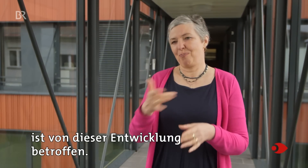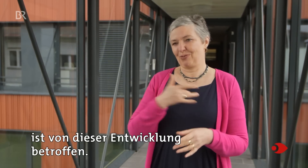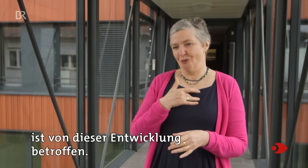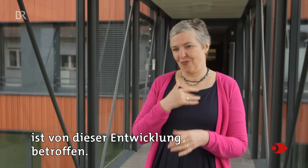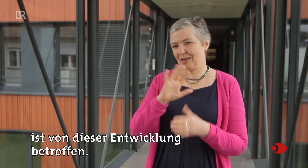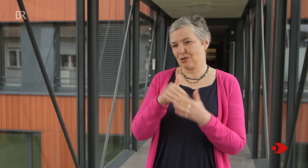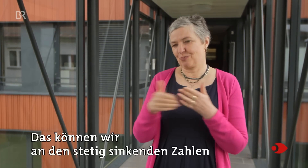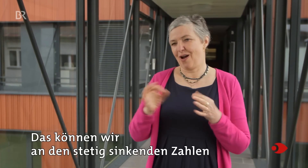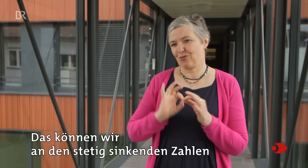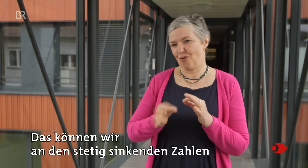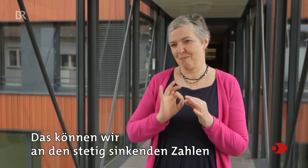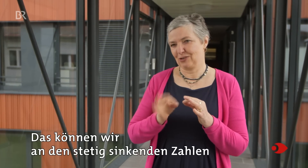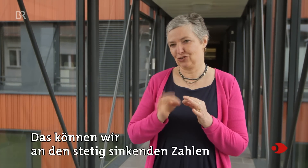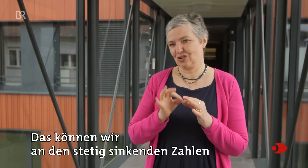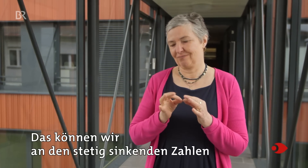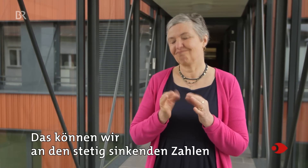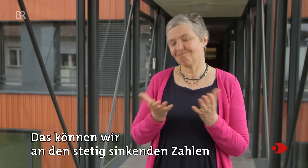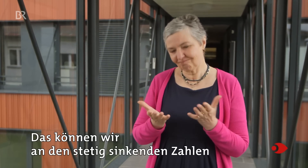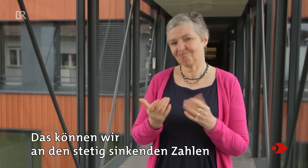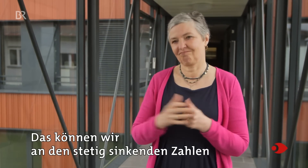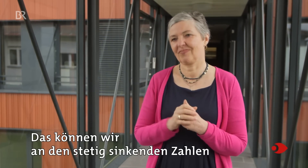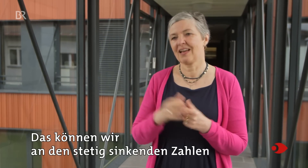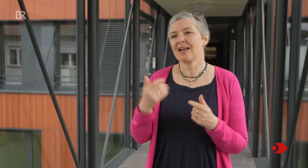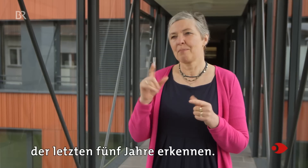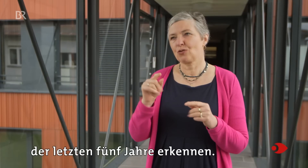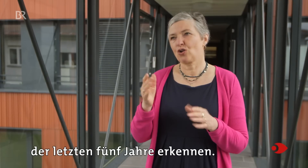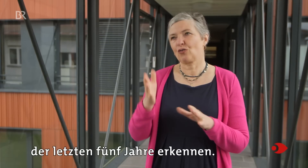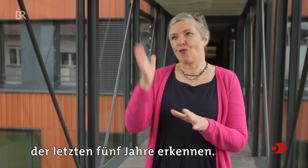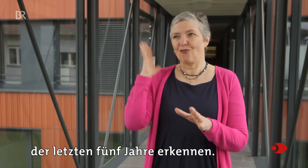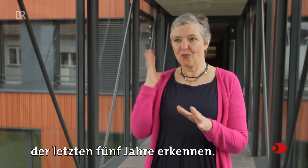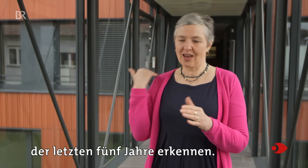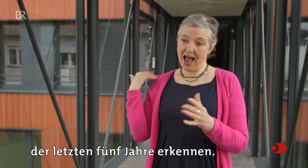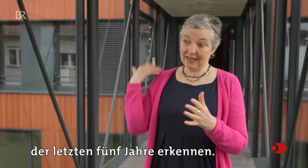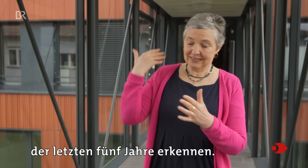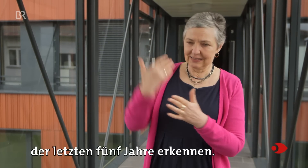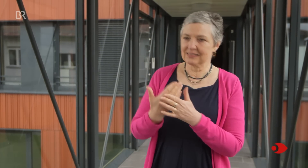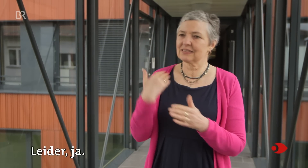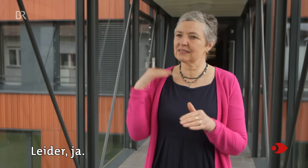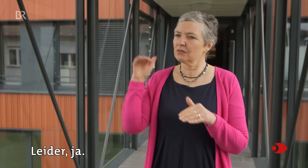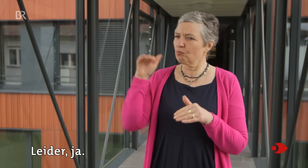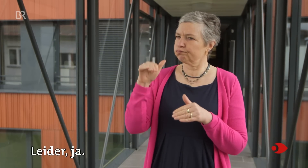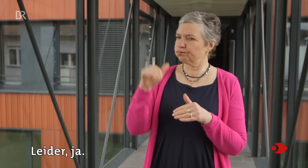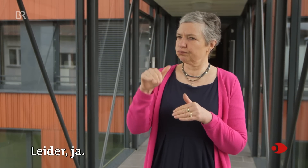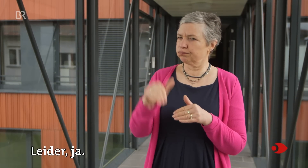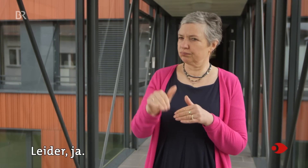betroffen. Das können wir an den stetig sinkenden Zahlen der letzten fünf Jahre erkennen. Leider, ja.